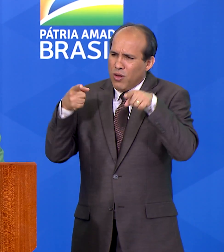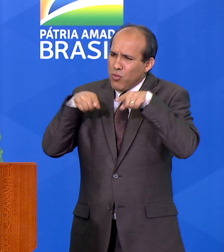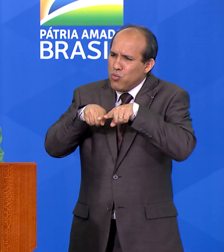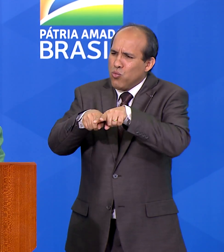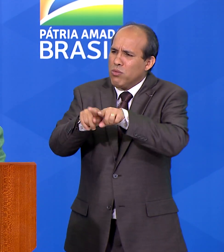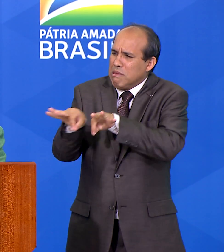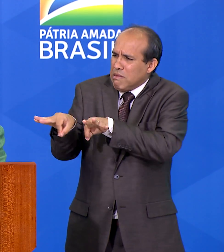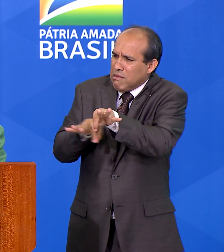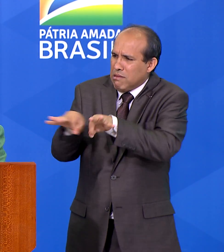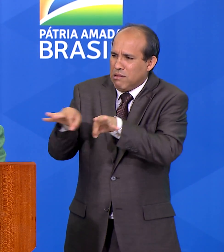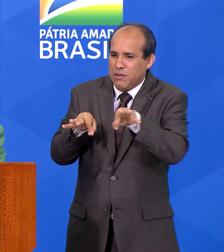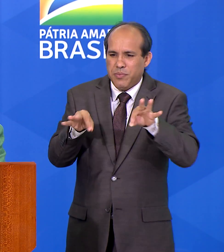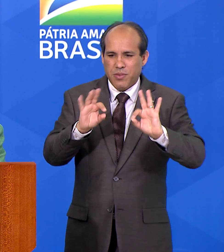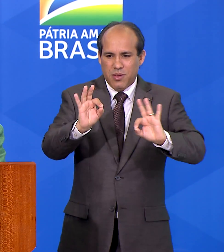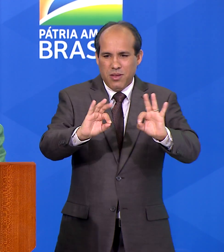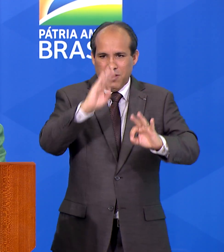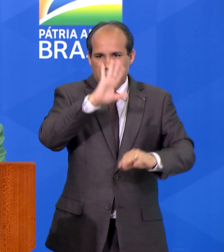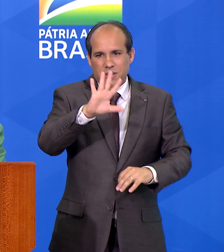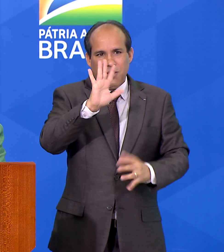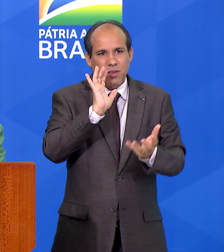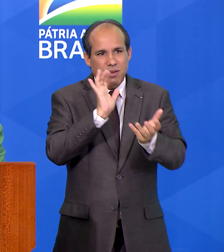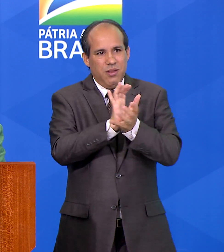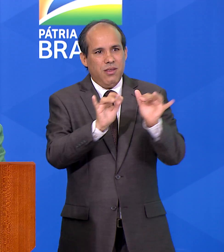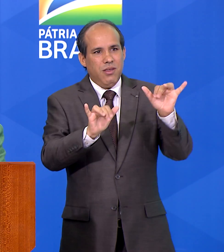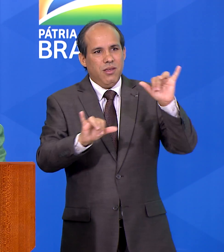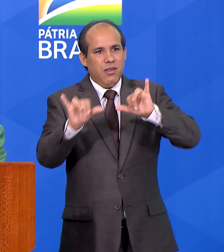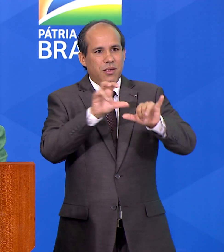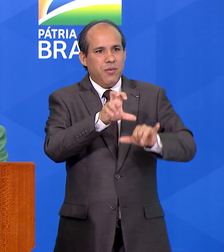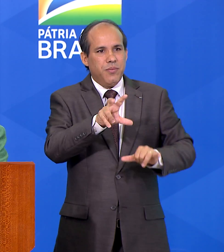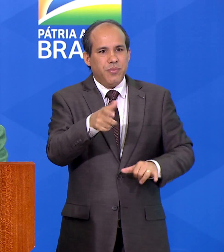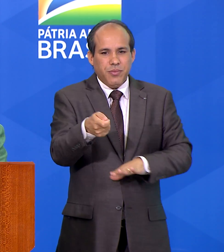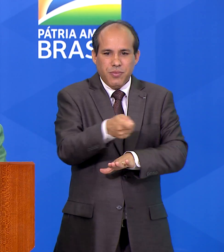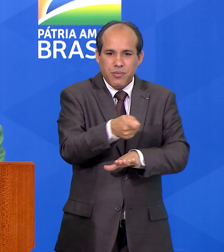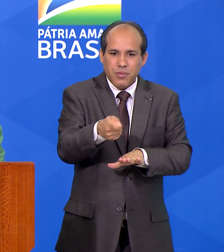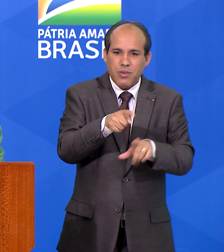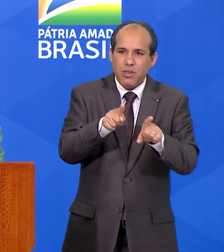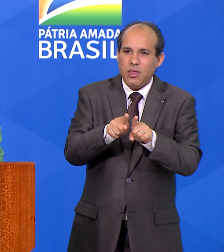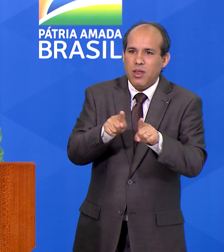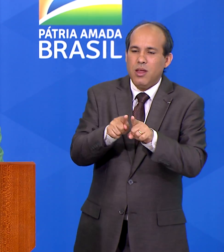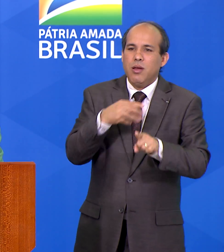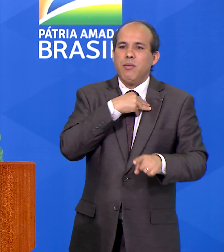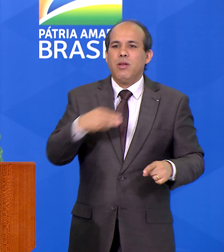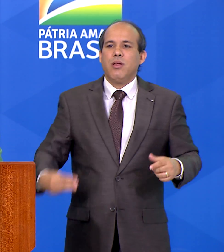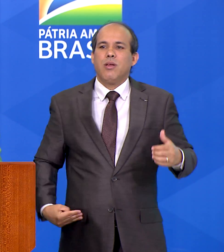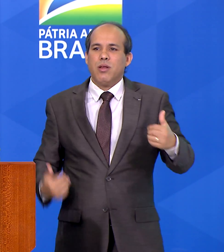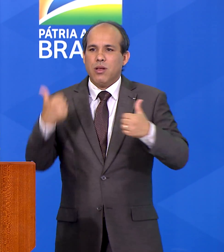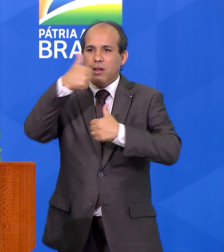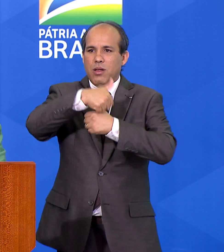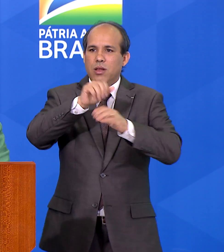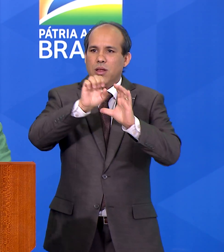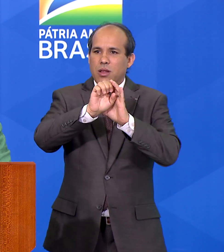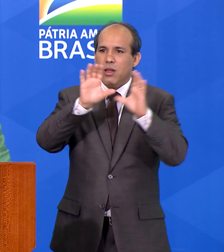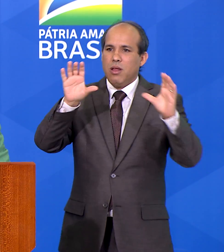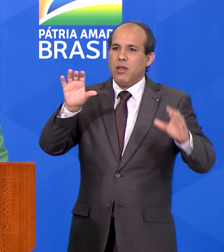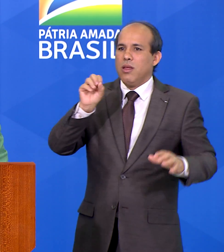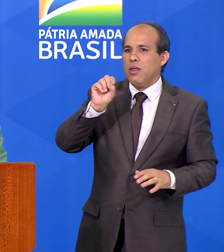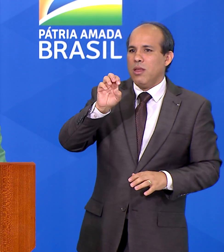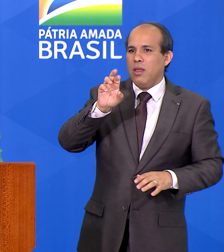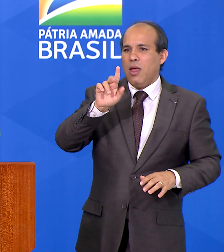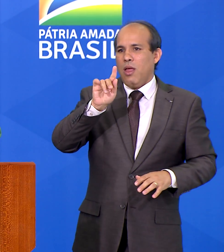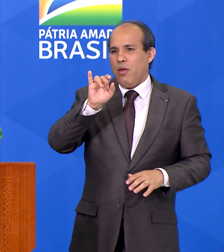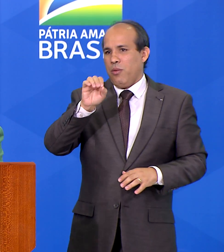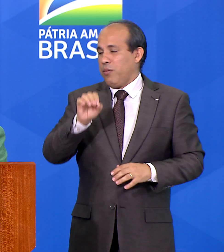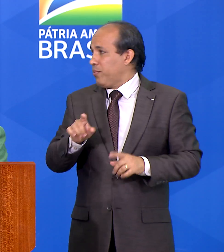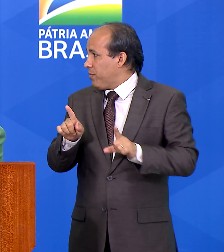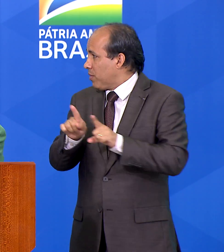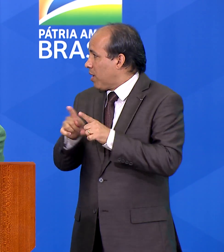Fertilizantes, ministro substituto da Ciência e Tecnologia, Sérgio Freitas, que